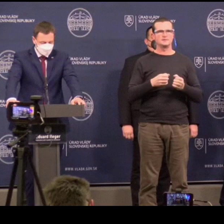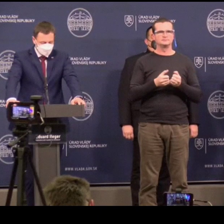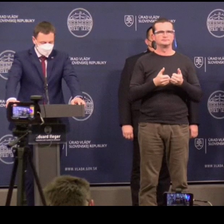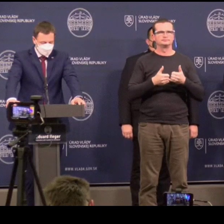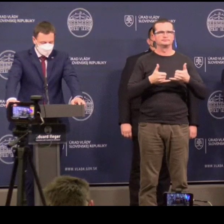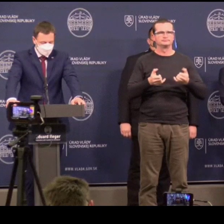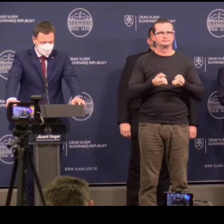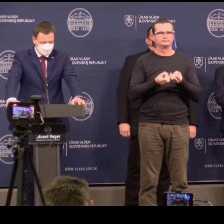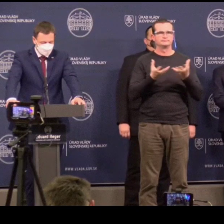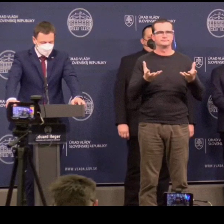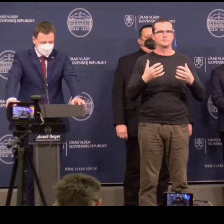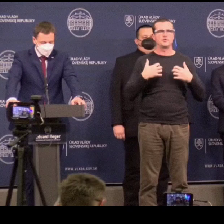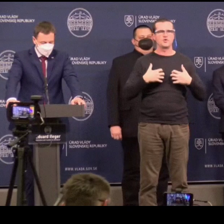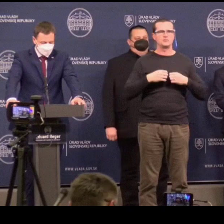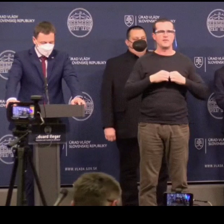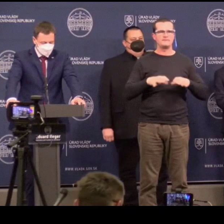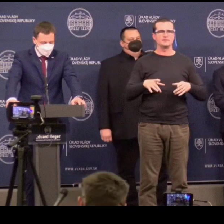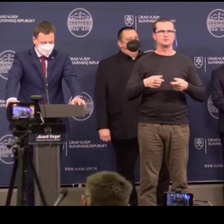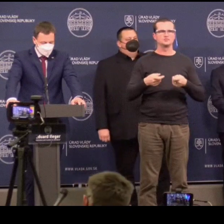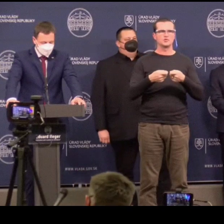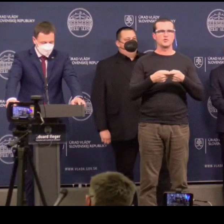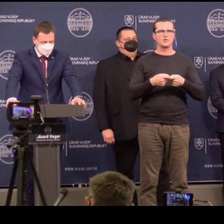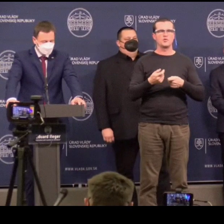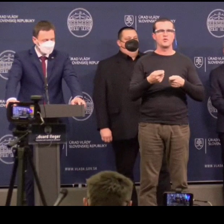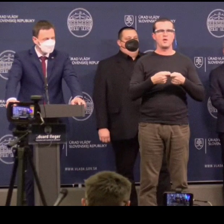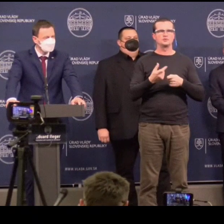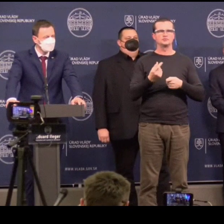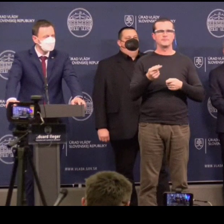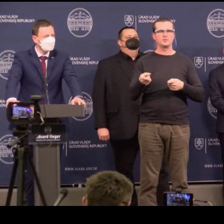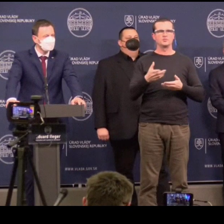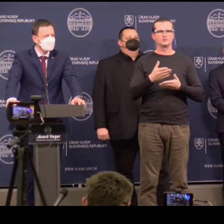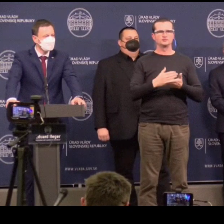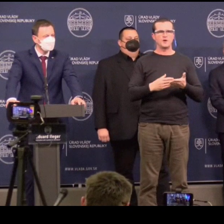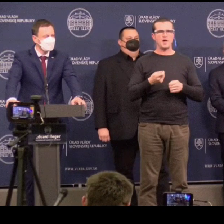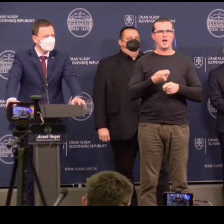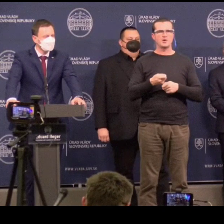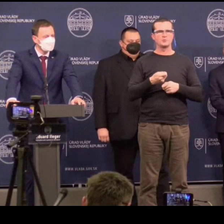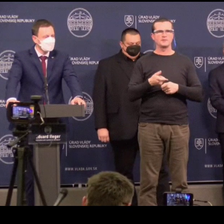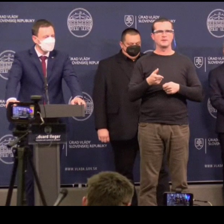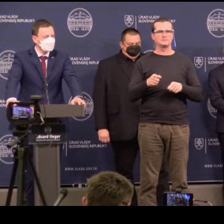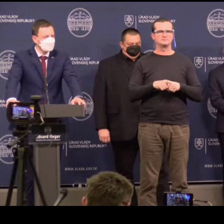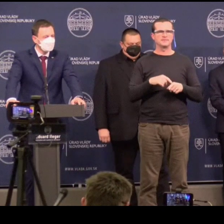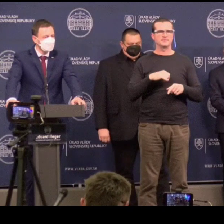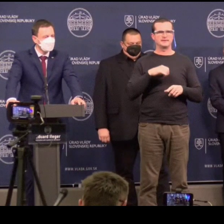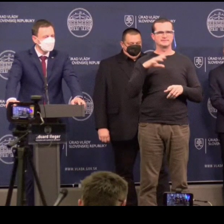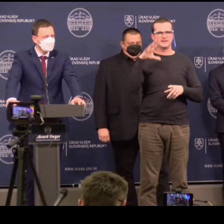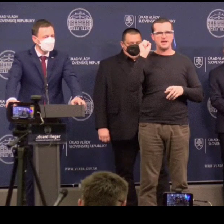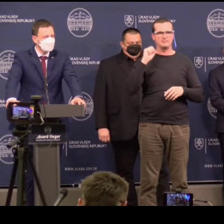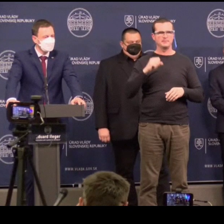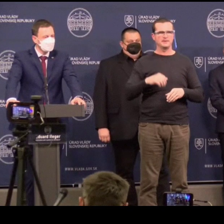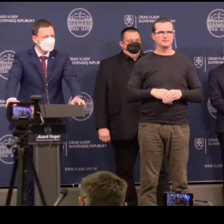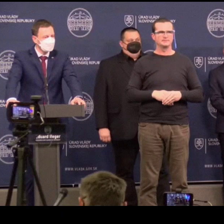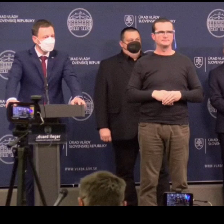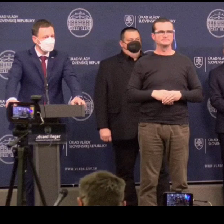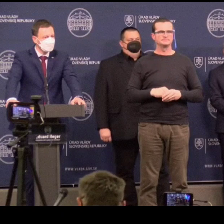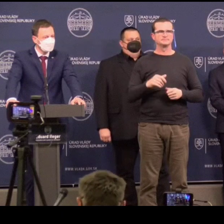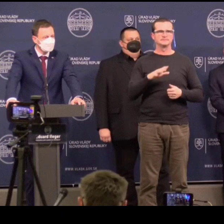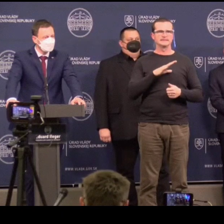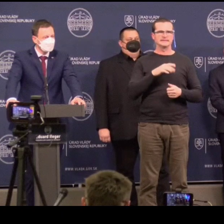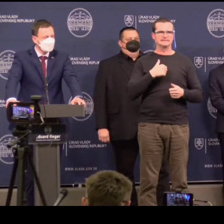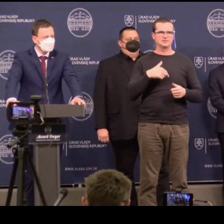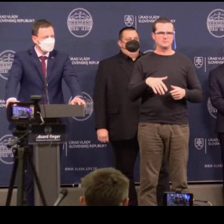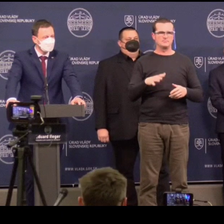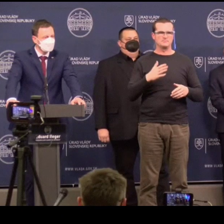koronavírusu, koaličný partner túto časť argumentácie, ako si nechcel chápať. Áno, riskujeme.